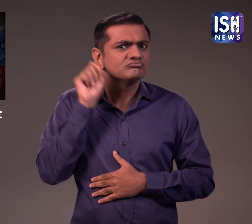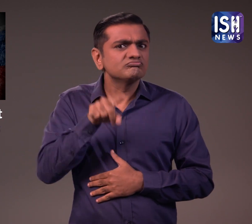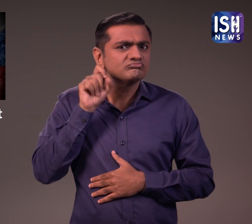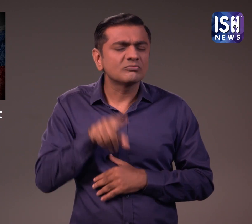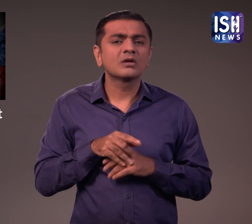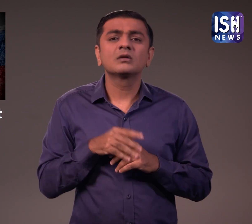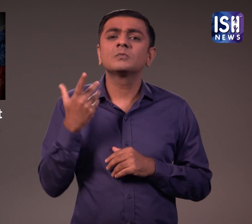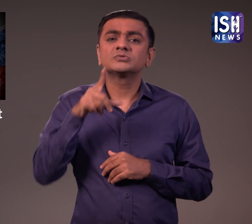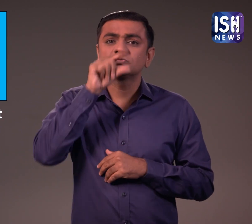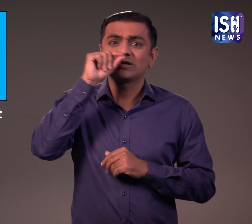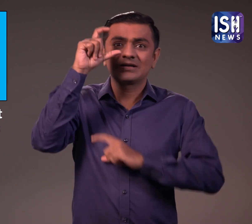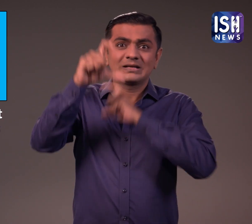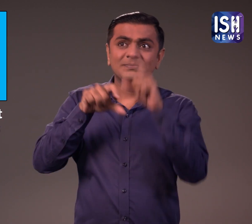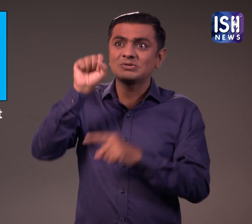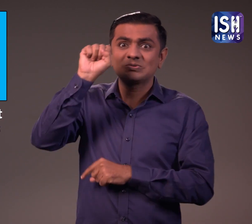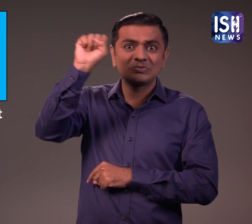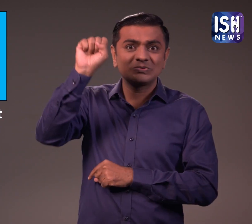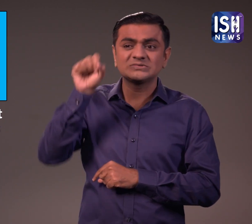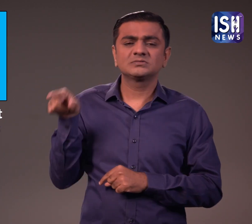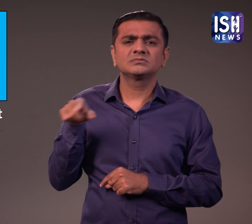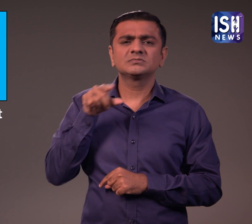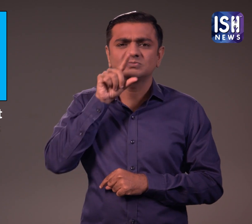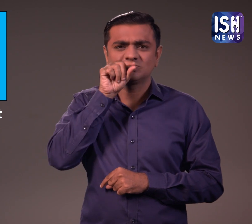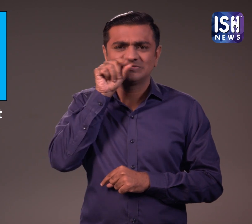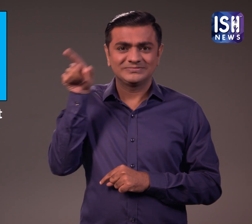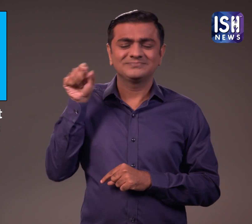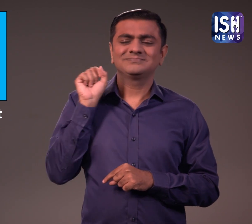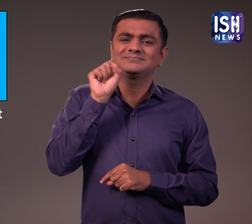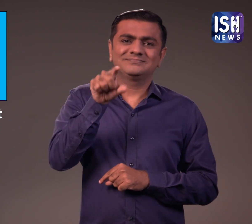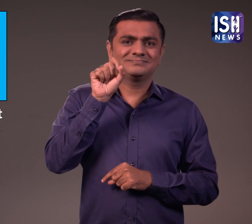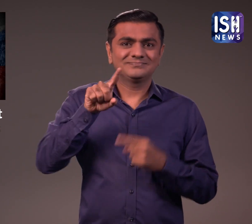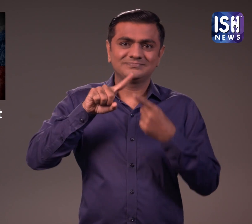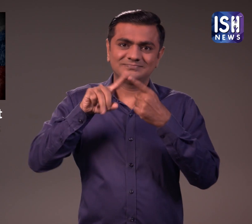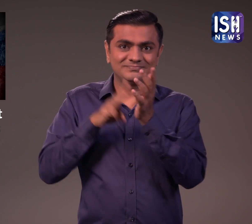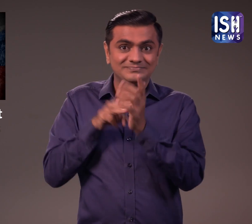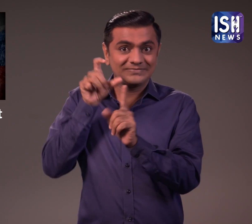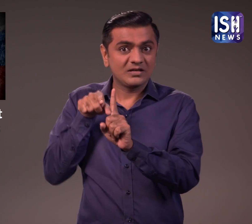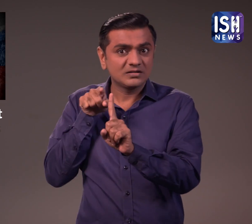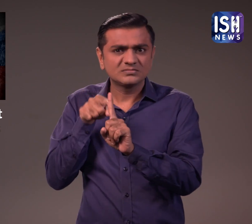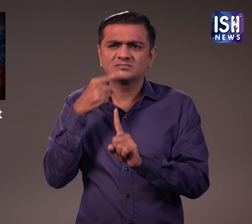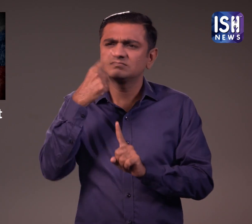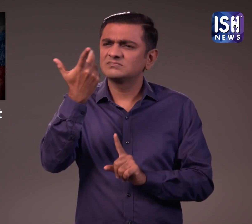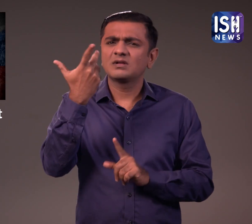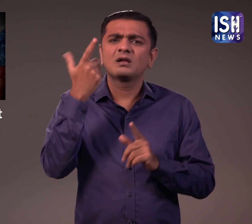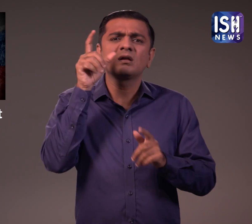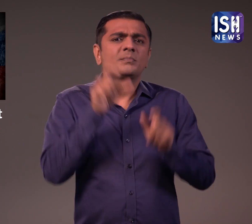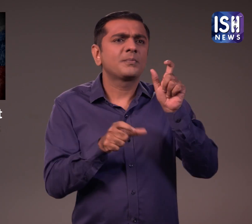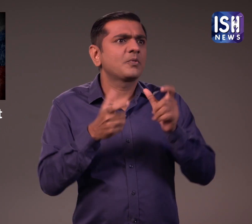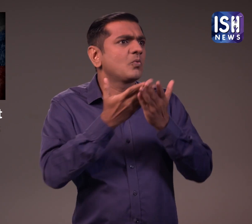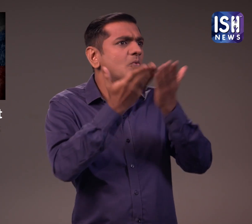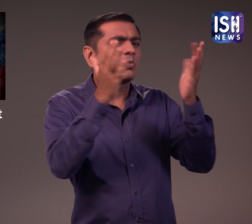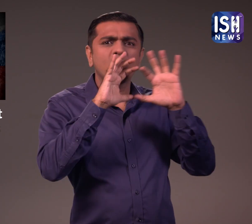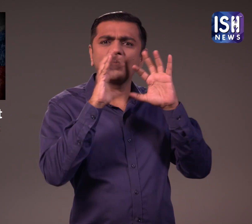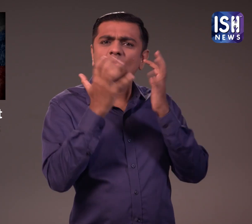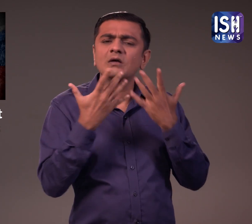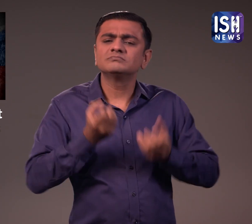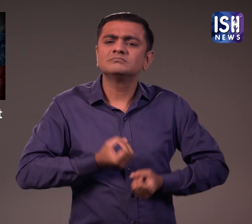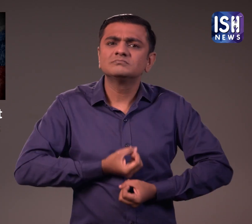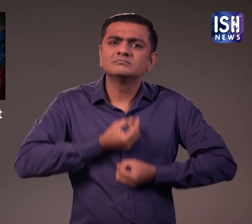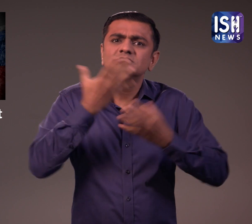रहते है, ईलॉन मस्क ने ट्वीट किया था की, लोग खुद को व्यक्त करते हैं